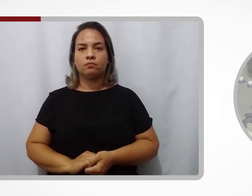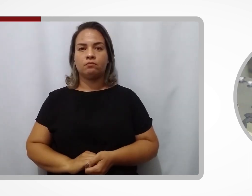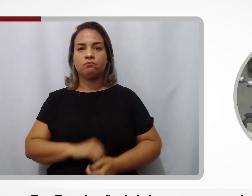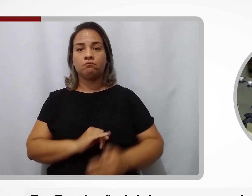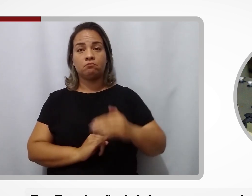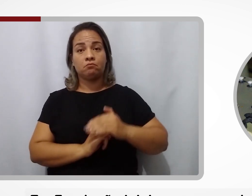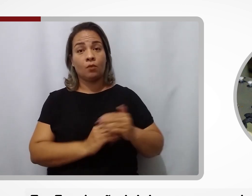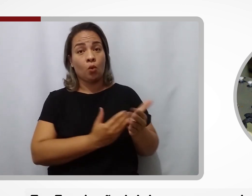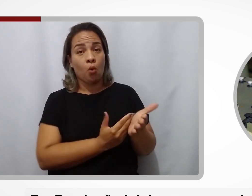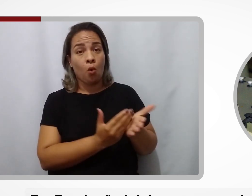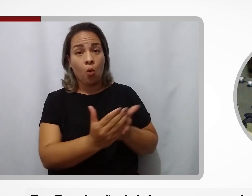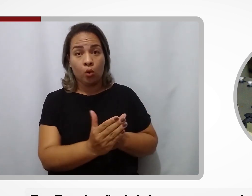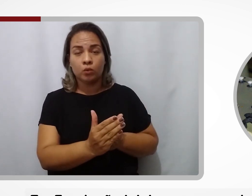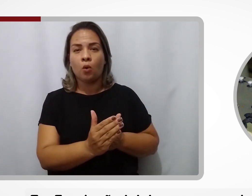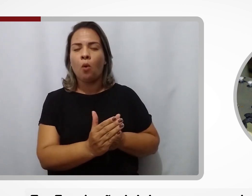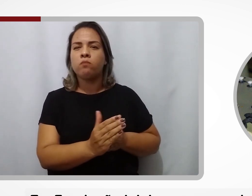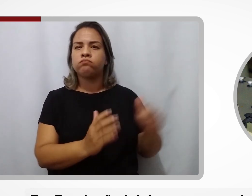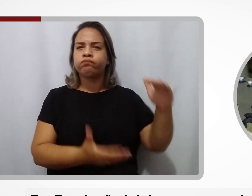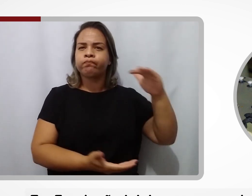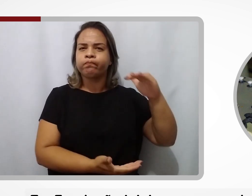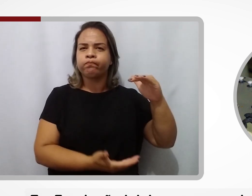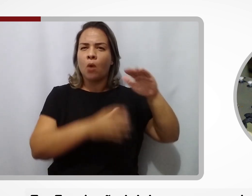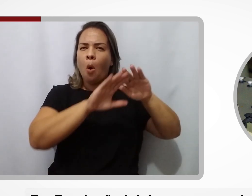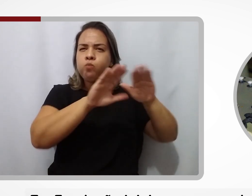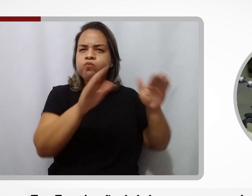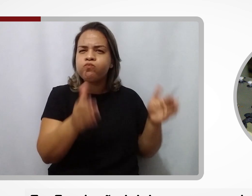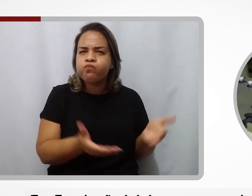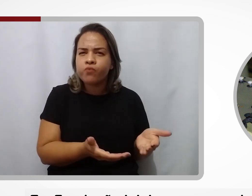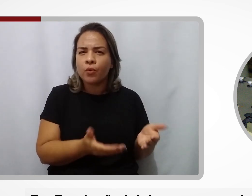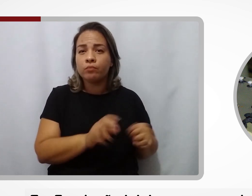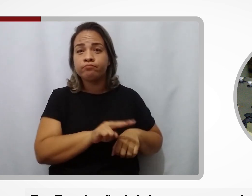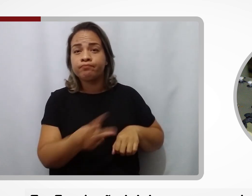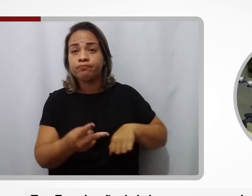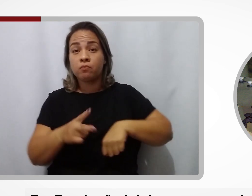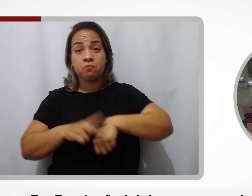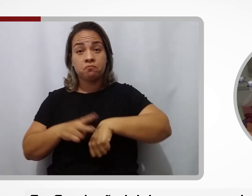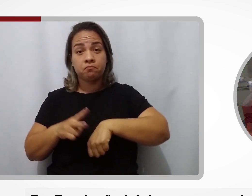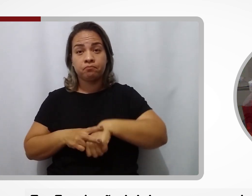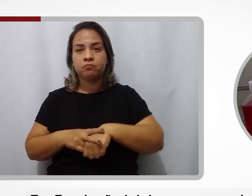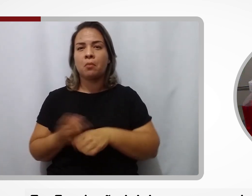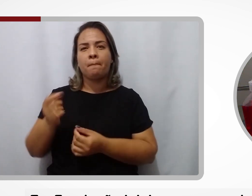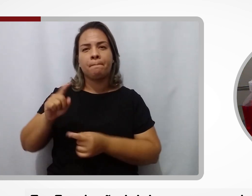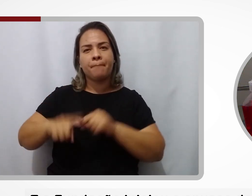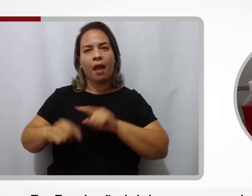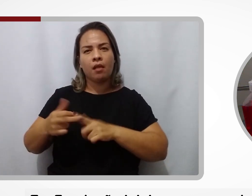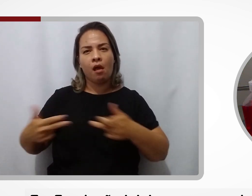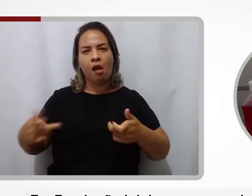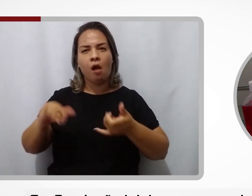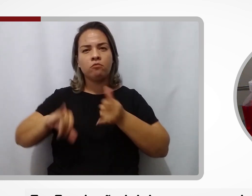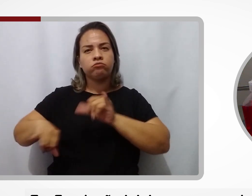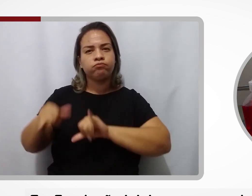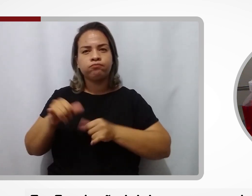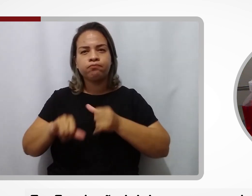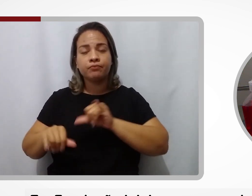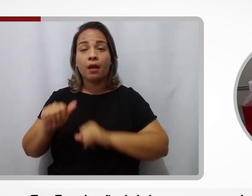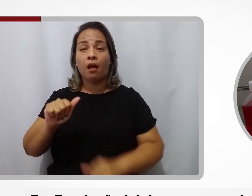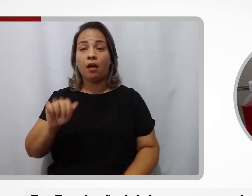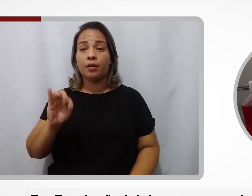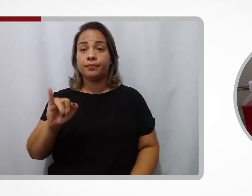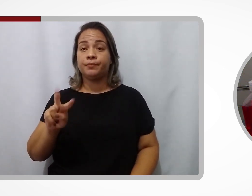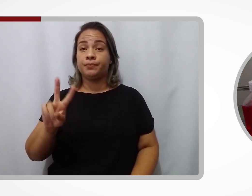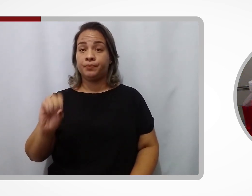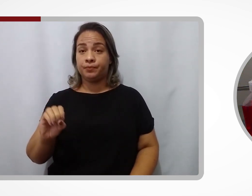E a Fundação iniciou o envase do primeiro lote do ingrediente farmacêutico